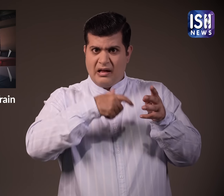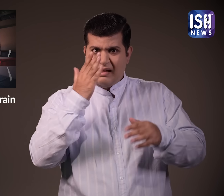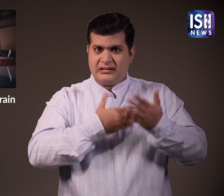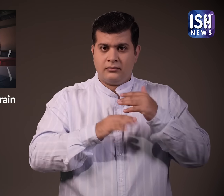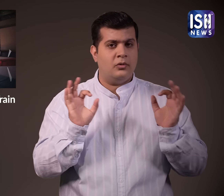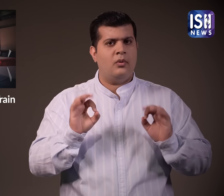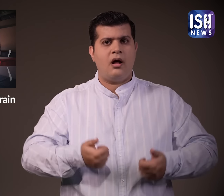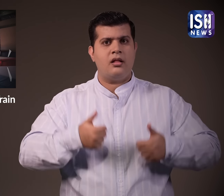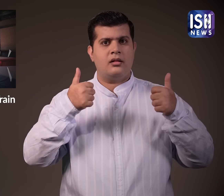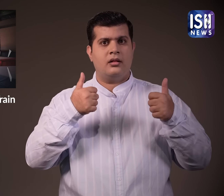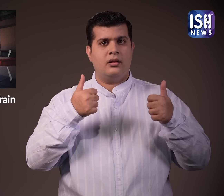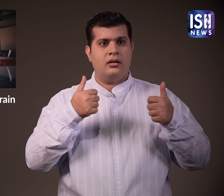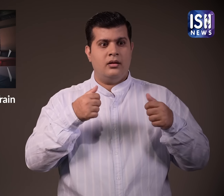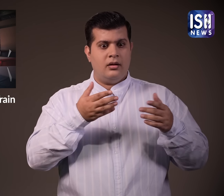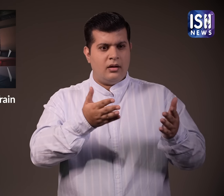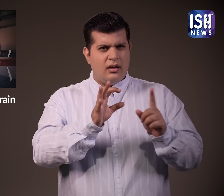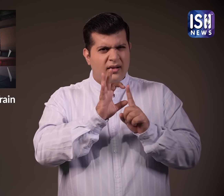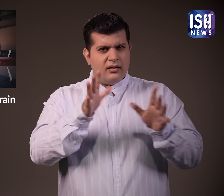नहीं आई जबकि खान की हालत गंभीर थे